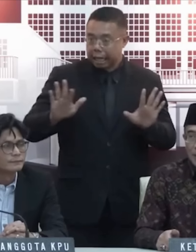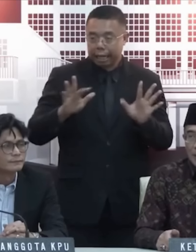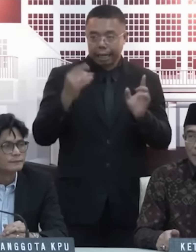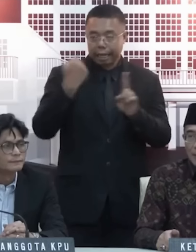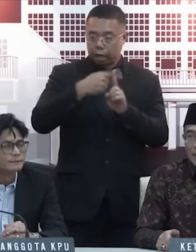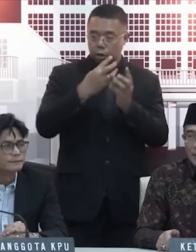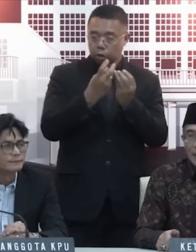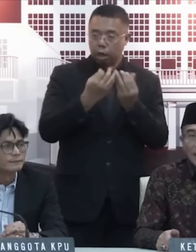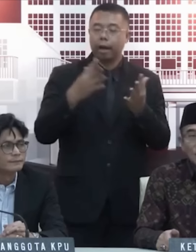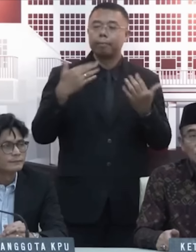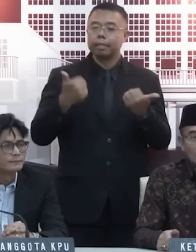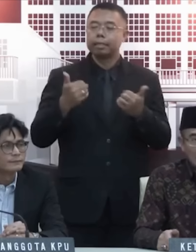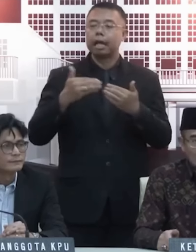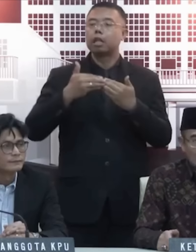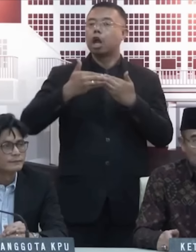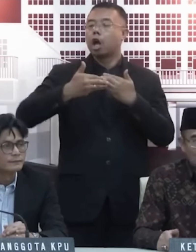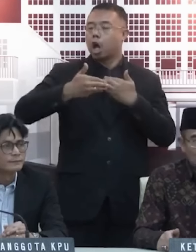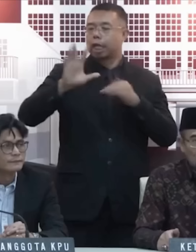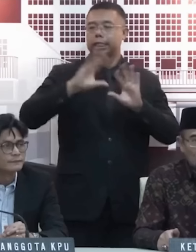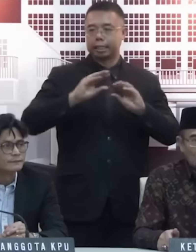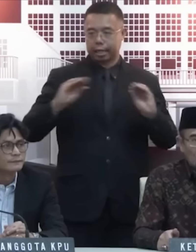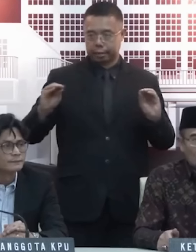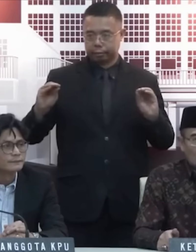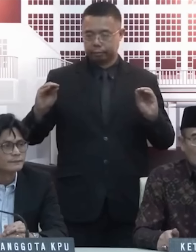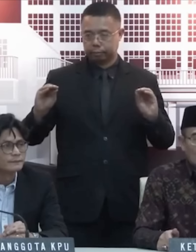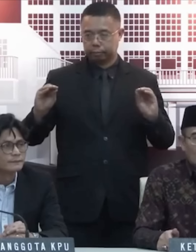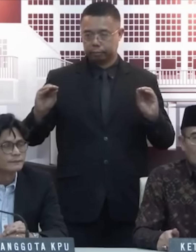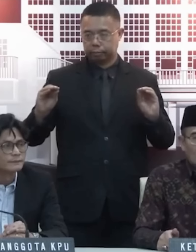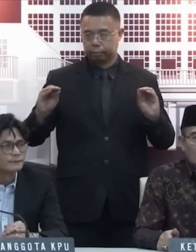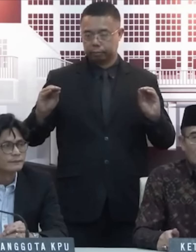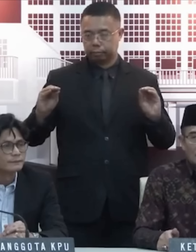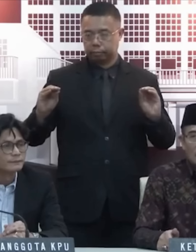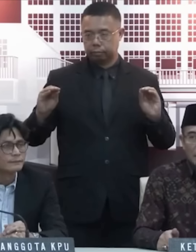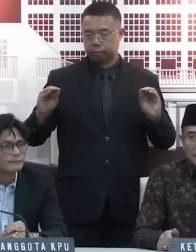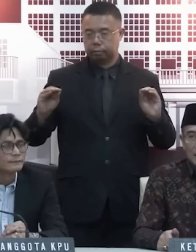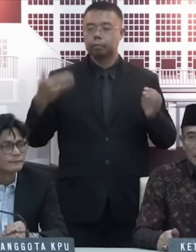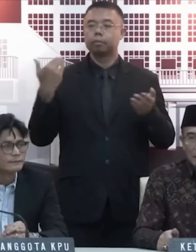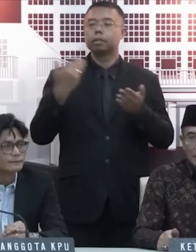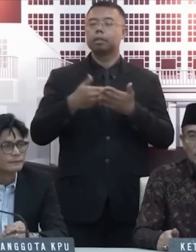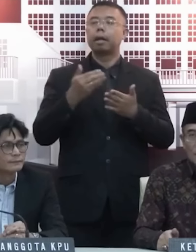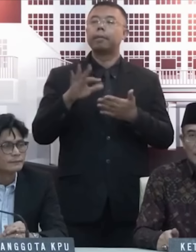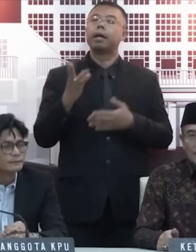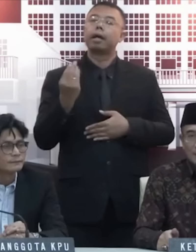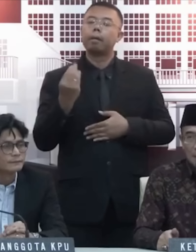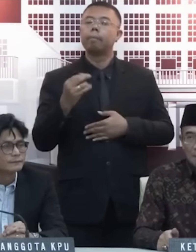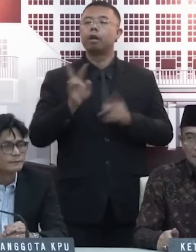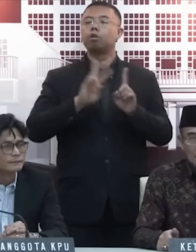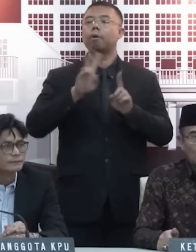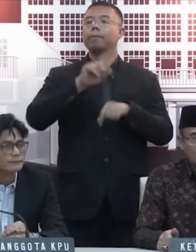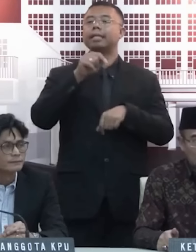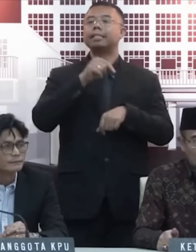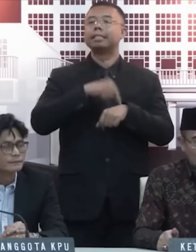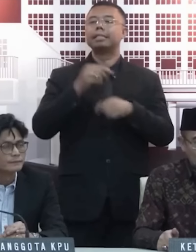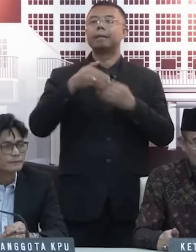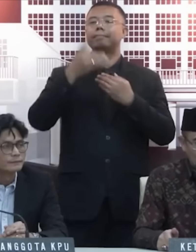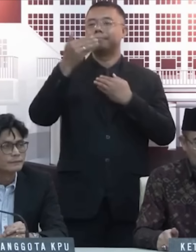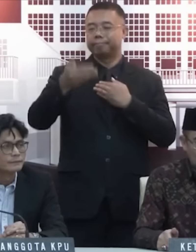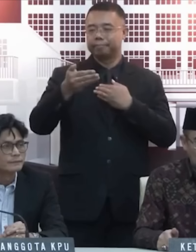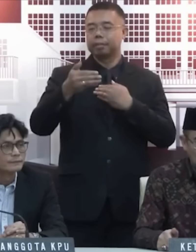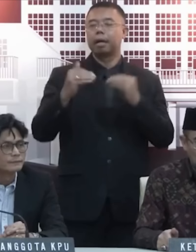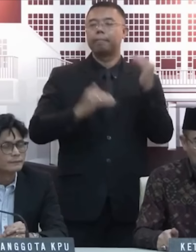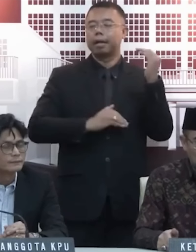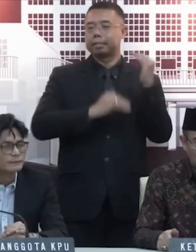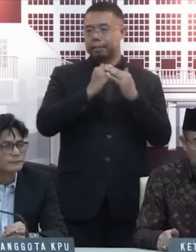penghitungan suara dapat dilanjutkan sampai dengan kapan? 12 jam berikutnya. Jadi